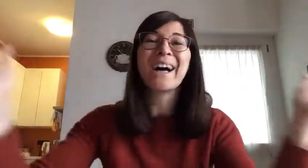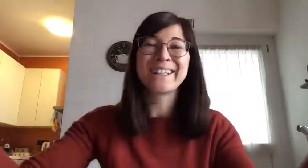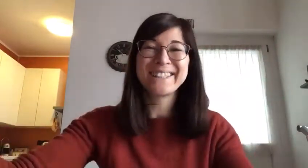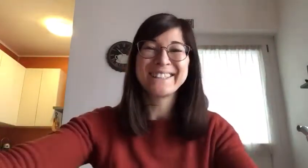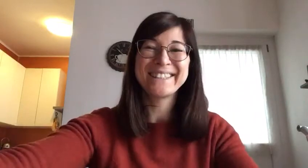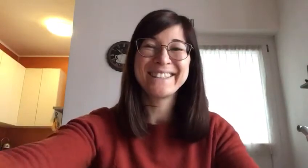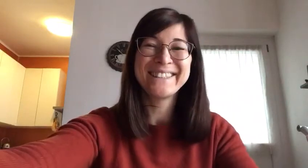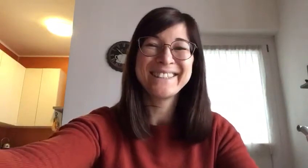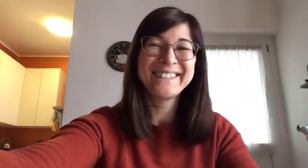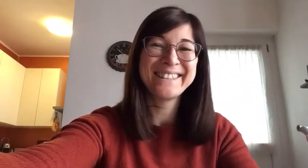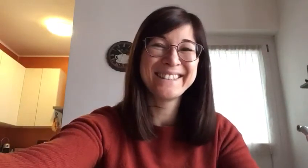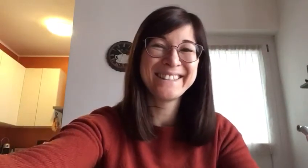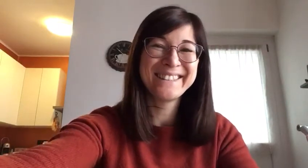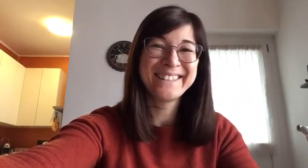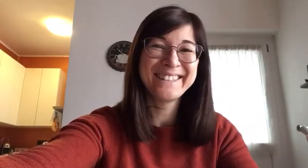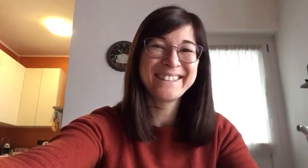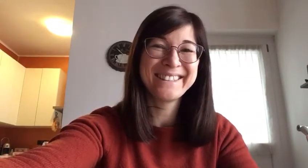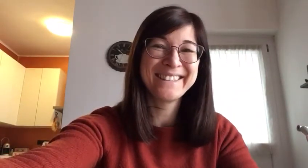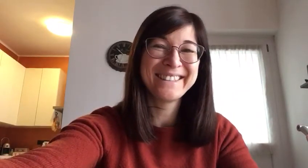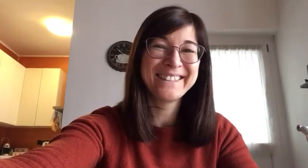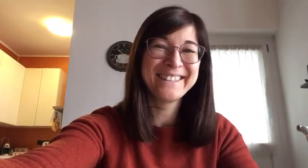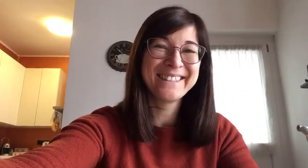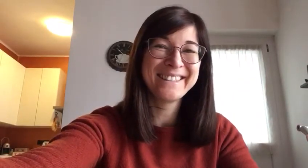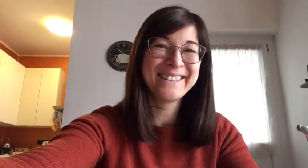grazie a Grazie